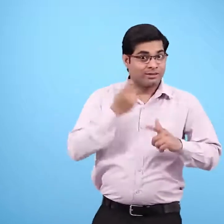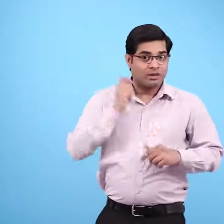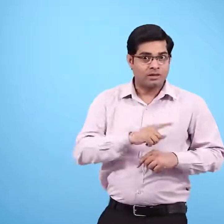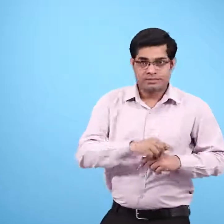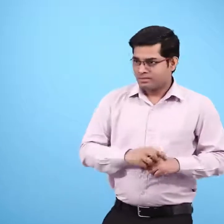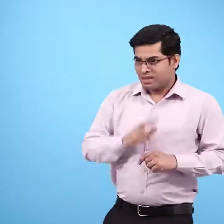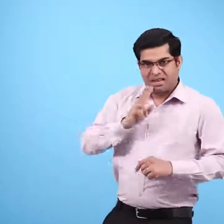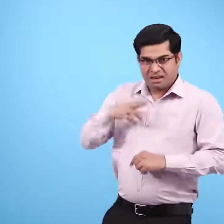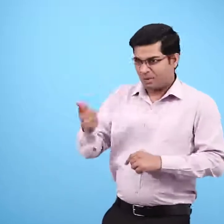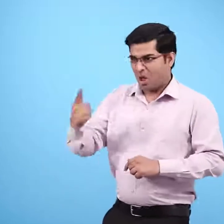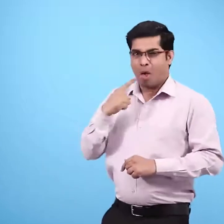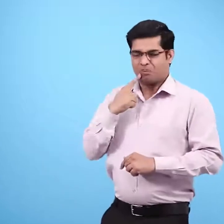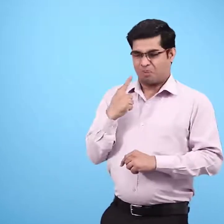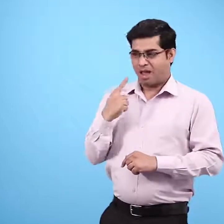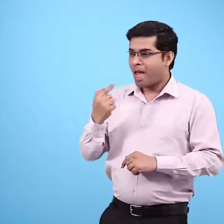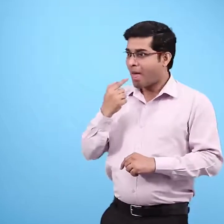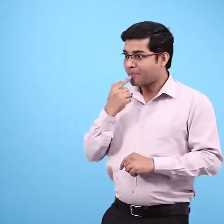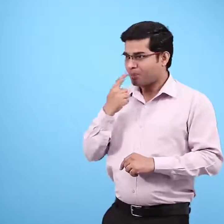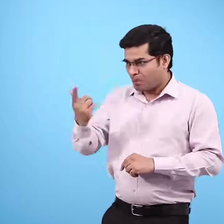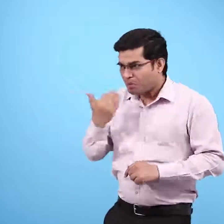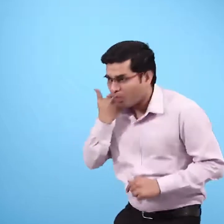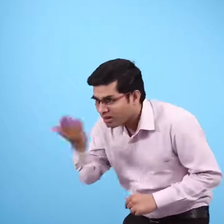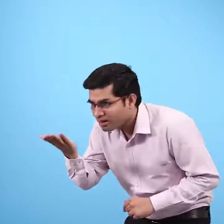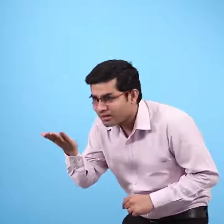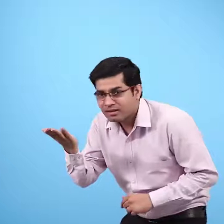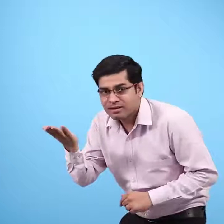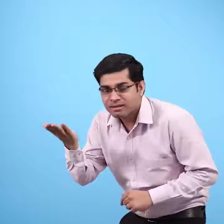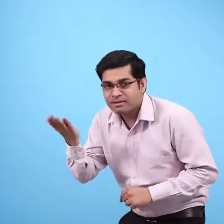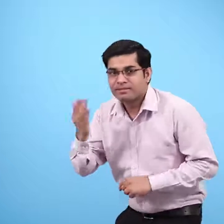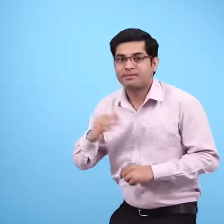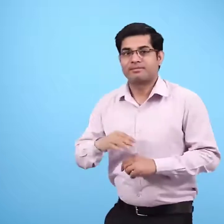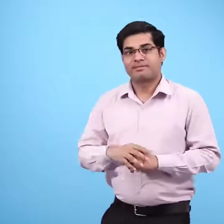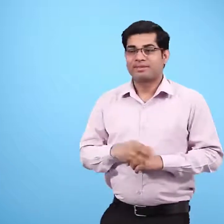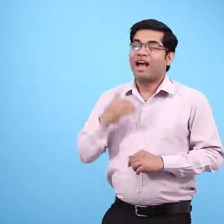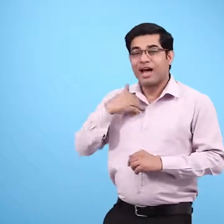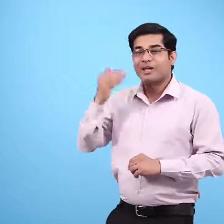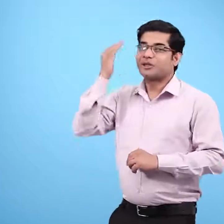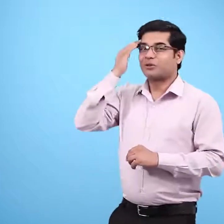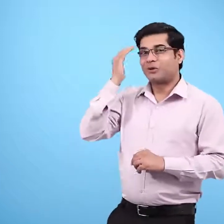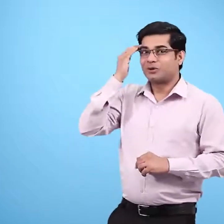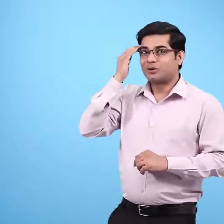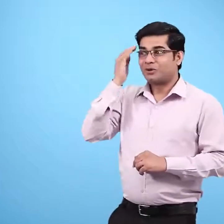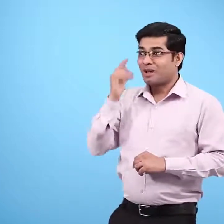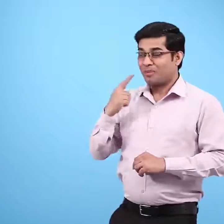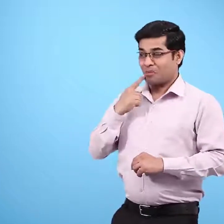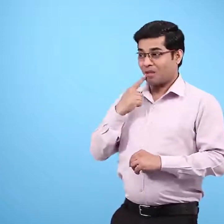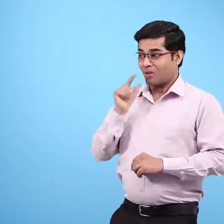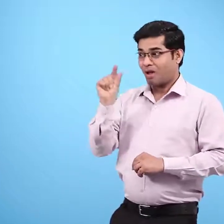जुम्पा तपाक से बोली तुम बोर होती हो क्या इमली चाटते चाटते जरूर नाम सुनते ही